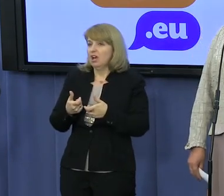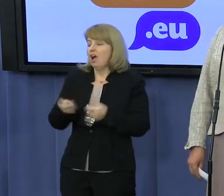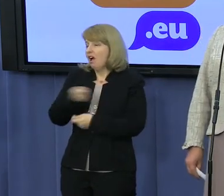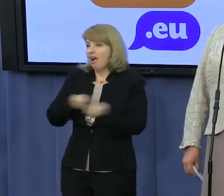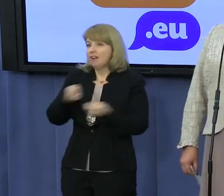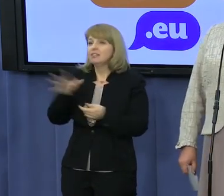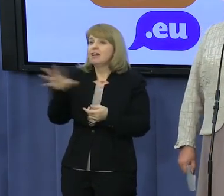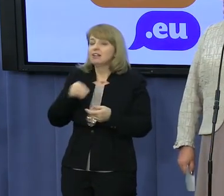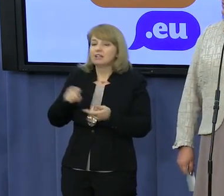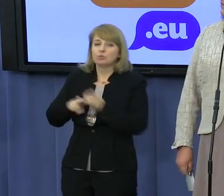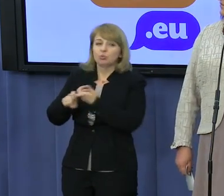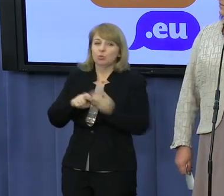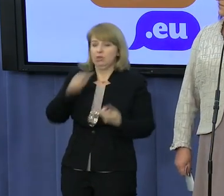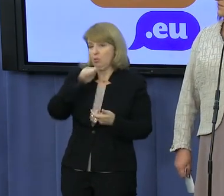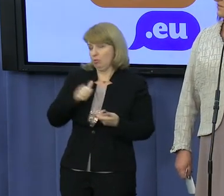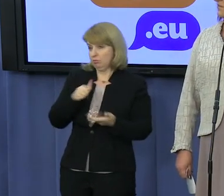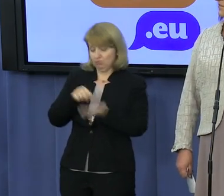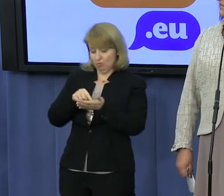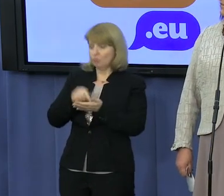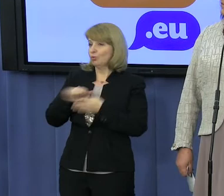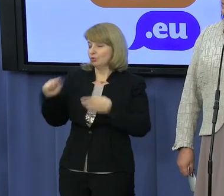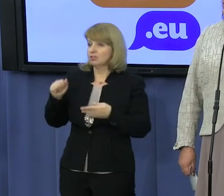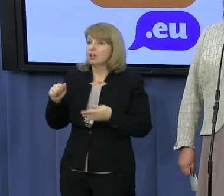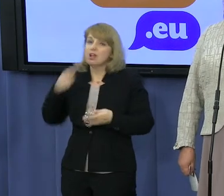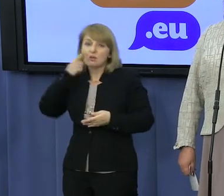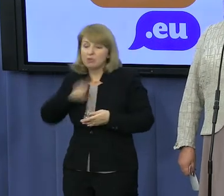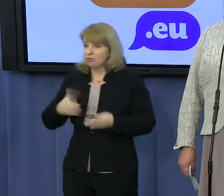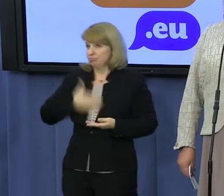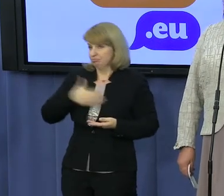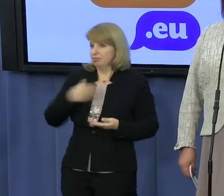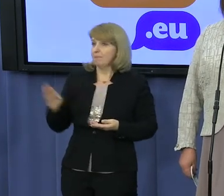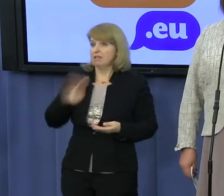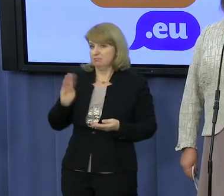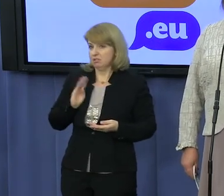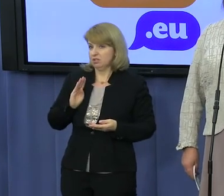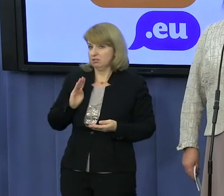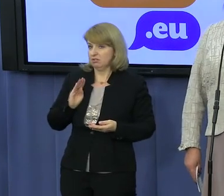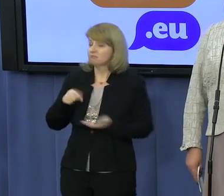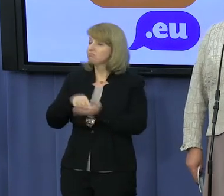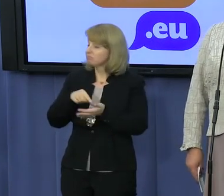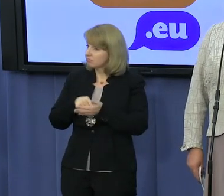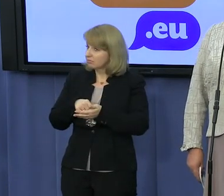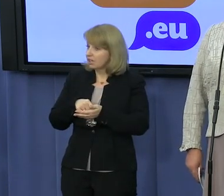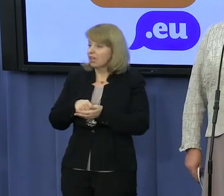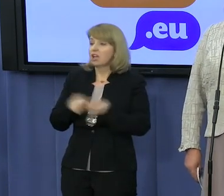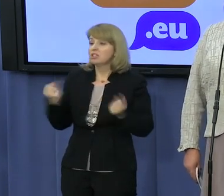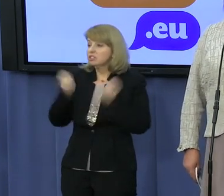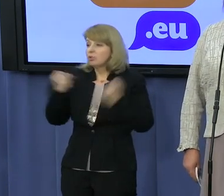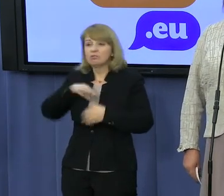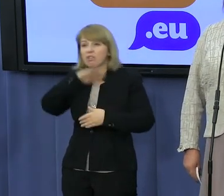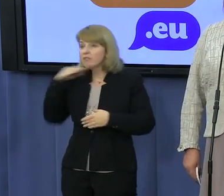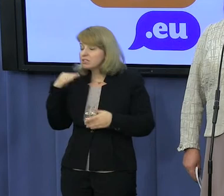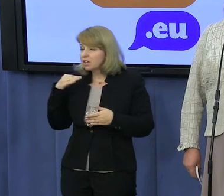Europejską. Dopiero to daje prawdziwe poczucie bezpieczeństwa. Ale mimo tego, że te warunki są, te działania są